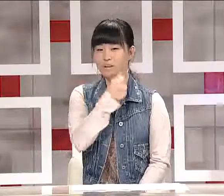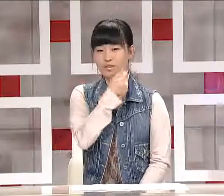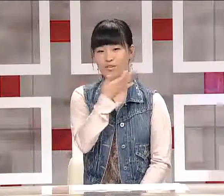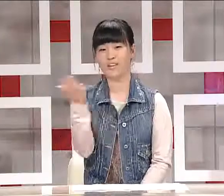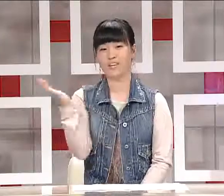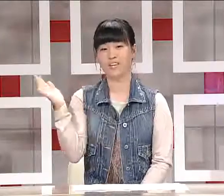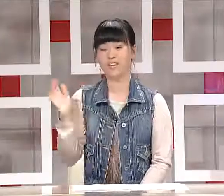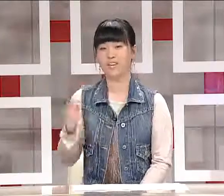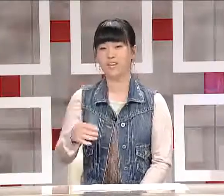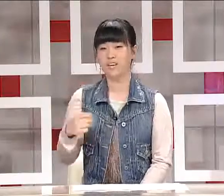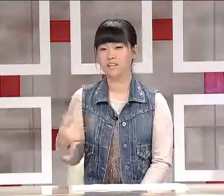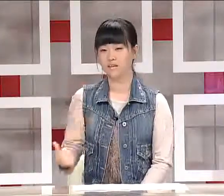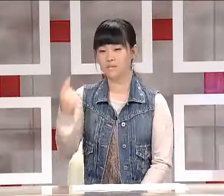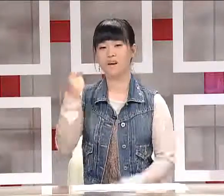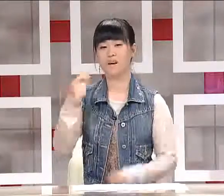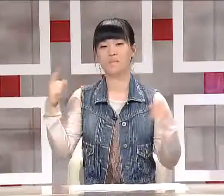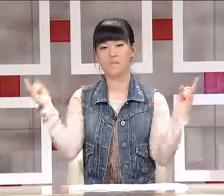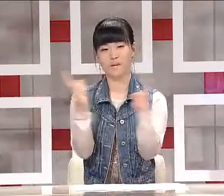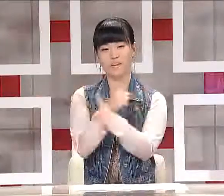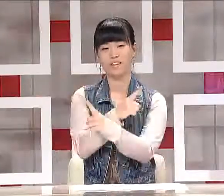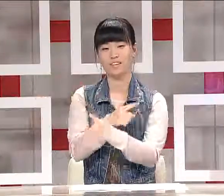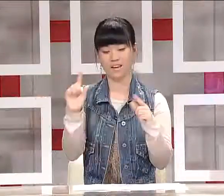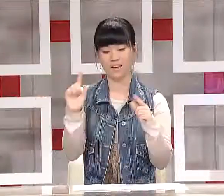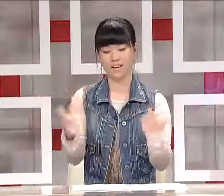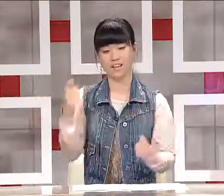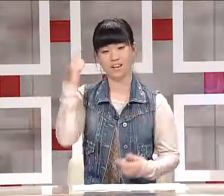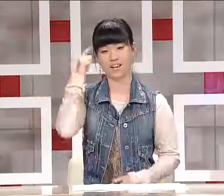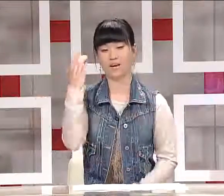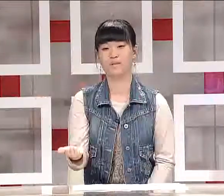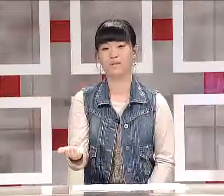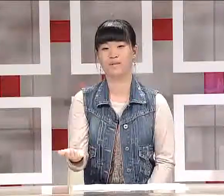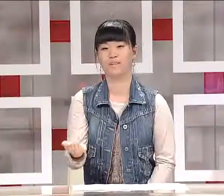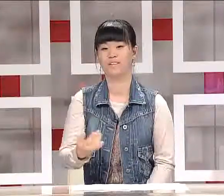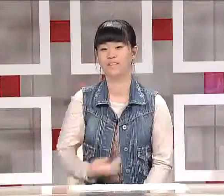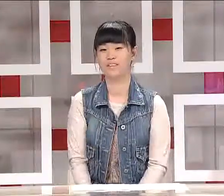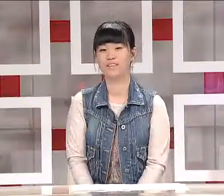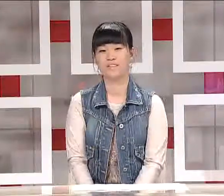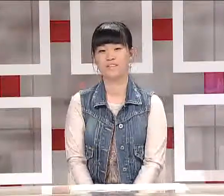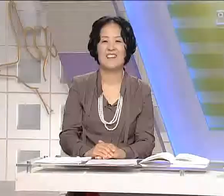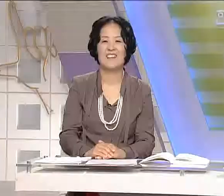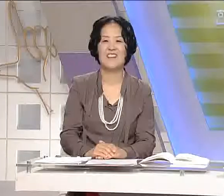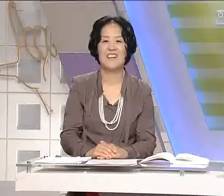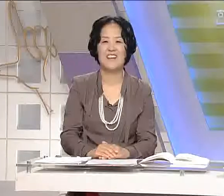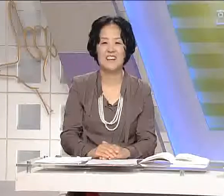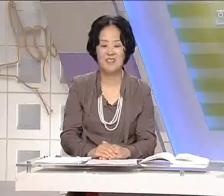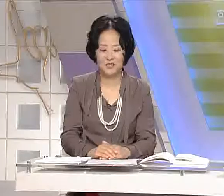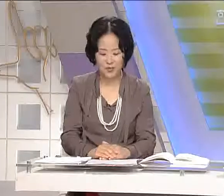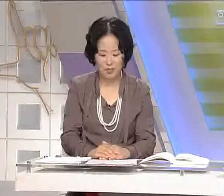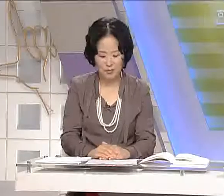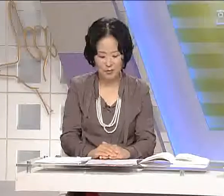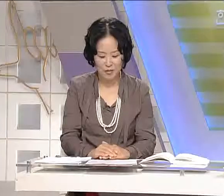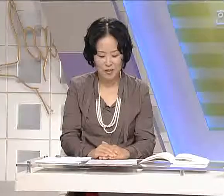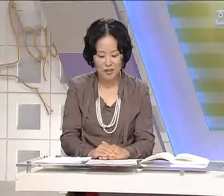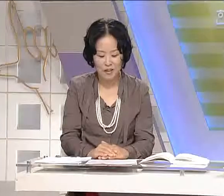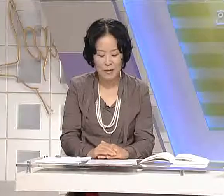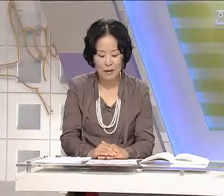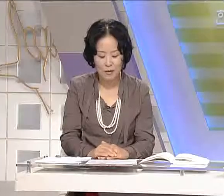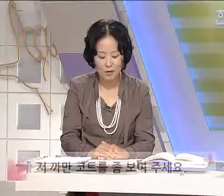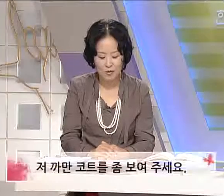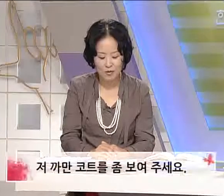유행이 금방 바뀌지 않을까요? 네. 이어진 수학 배워볼까요? 저 까만 코트를